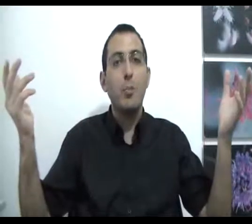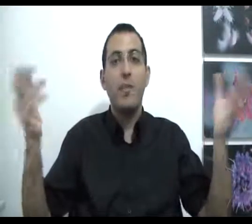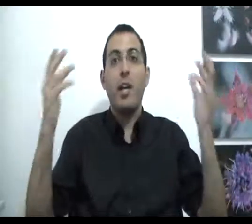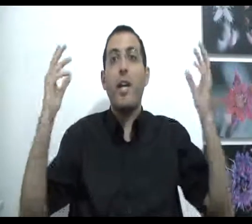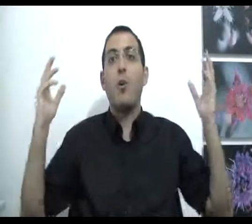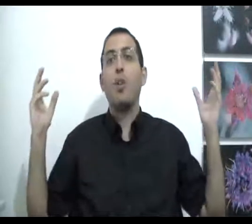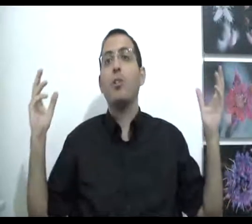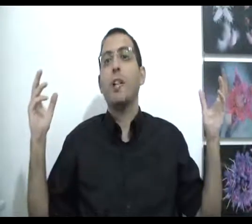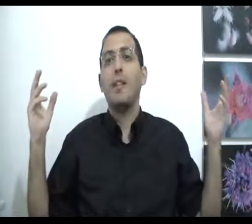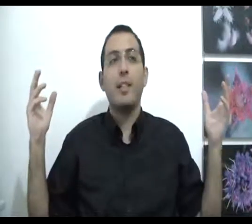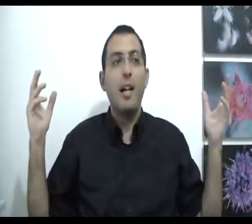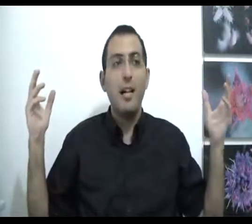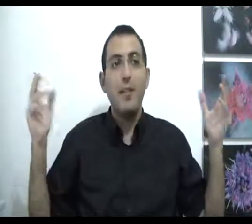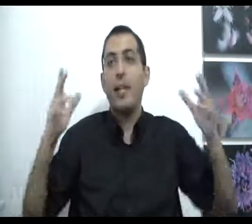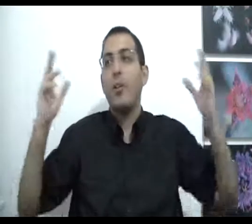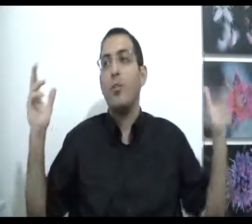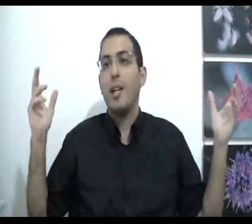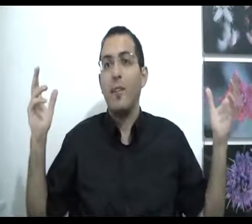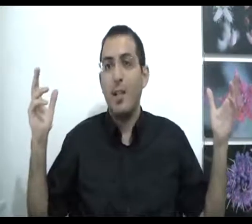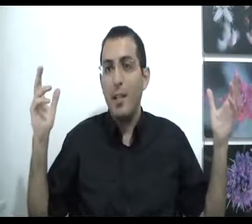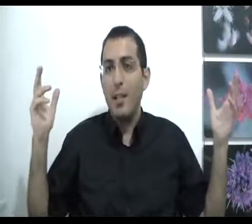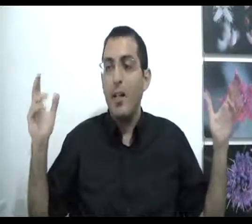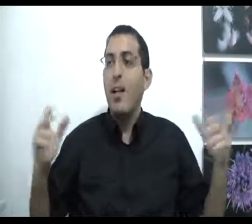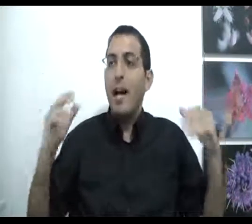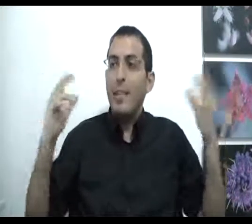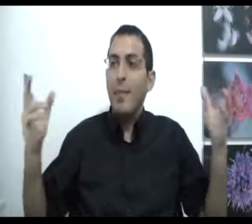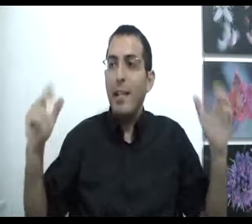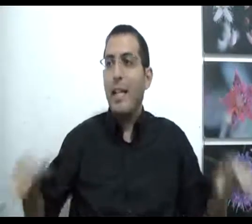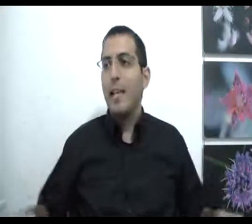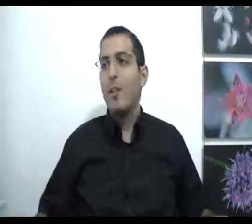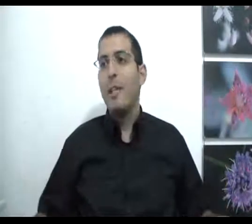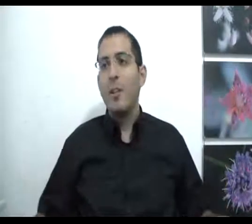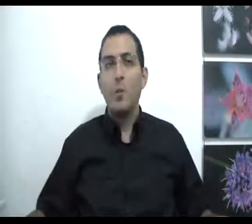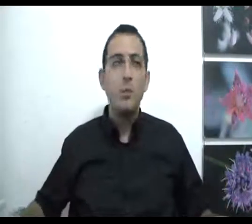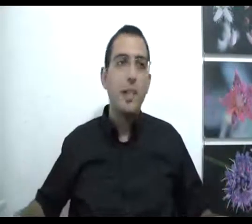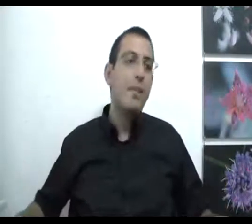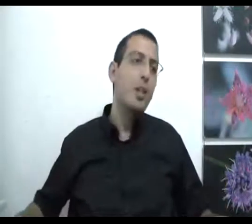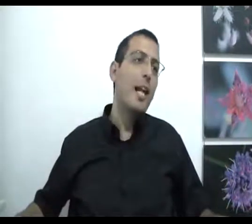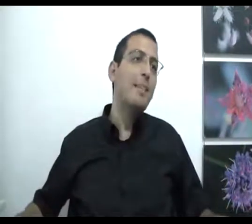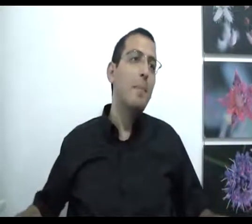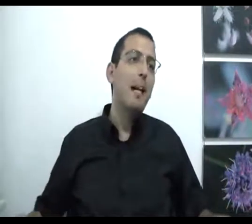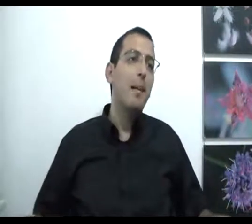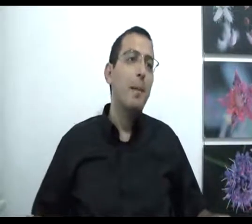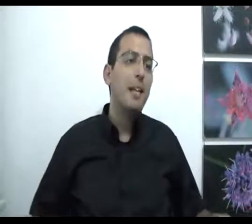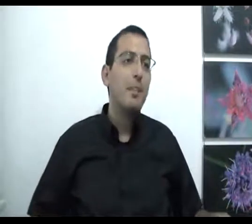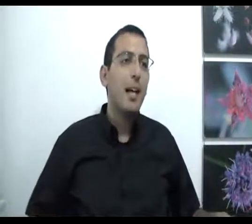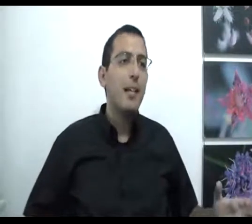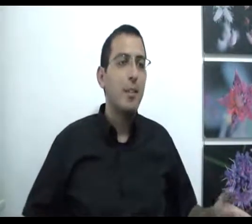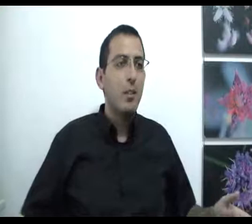וכי יכול להיות שככה וככה וכי יכול להיות שככה וככה אדם מתחיל להגיע לכל מיני רעונות מוזרים השאלה היא זה מה בן אדם צריך לעשות